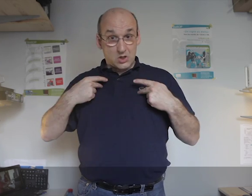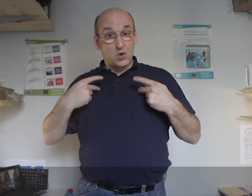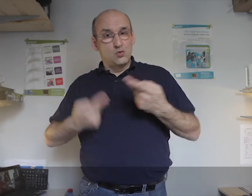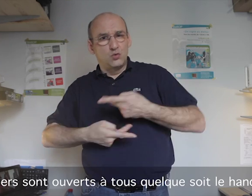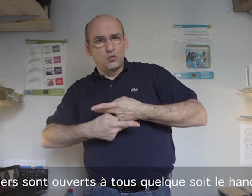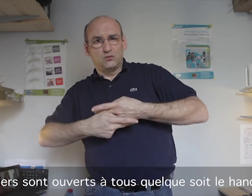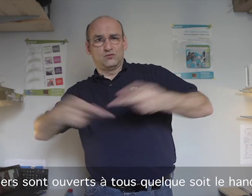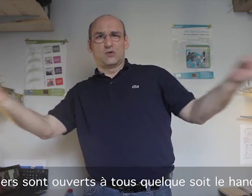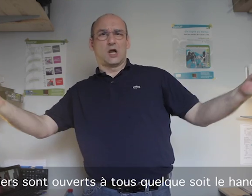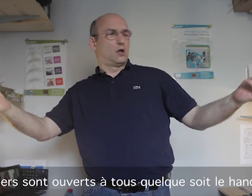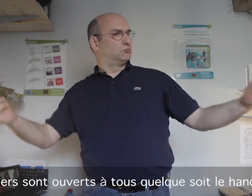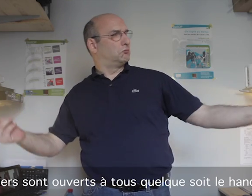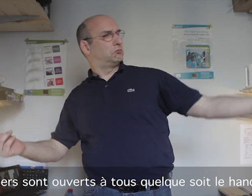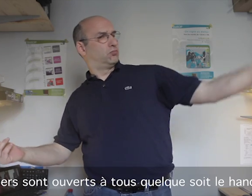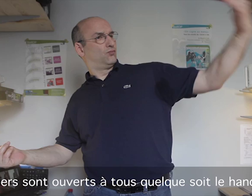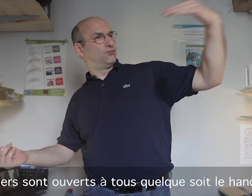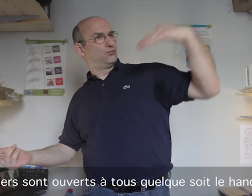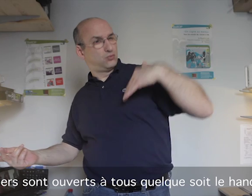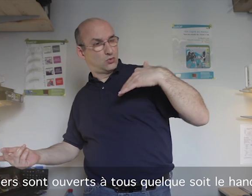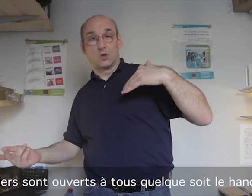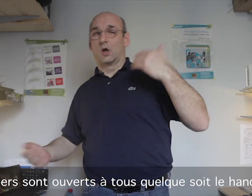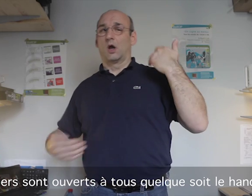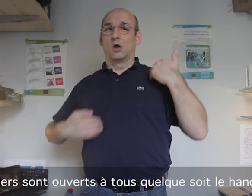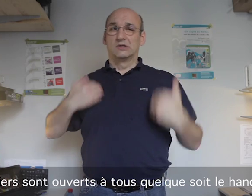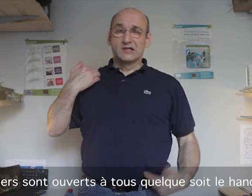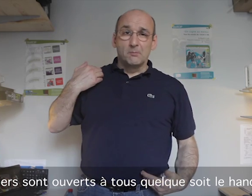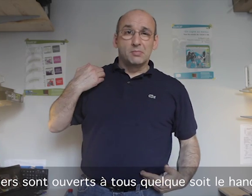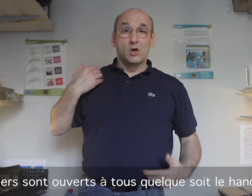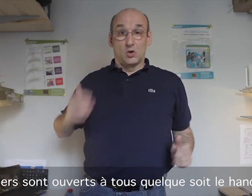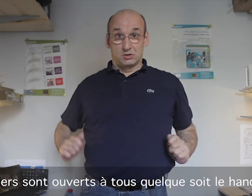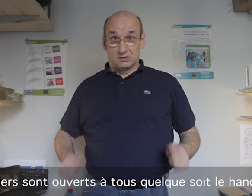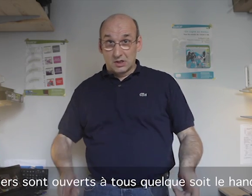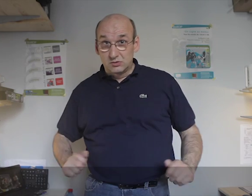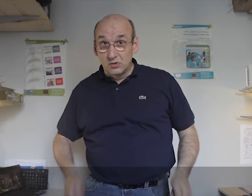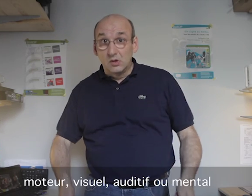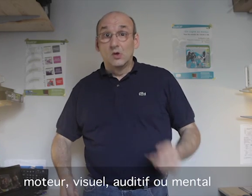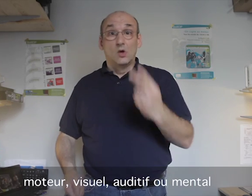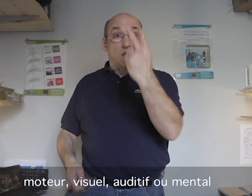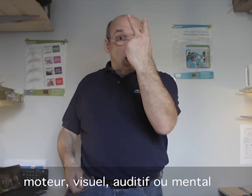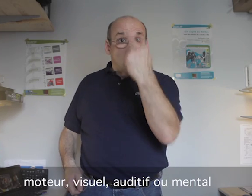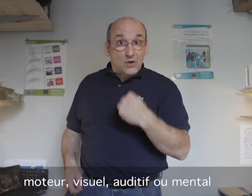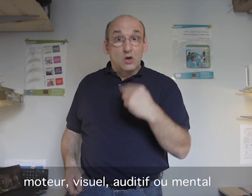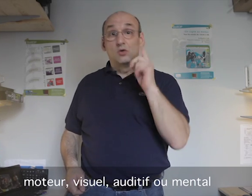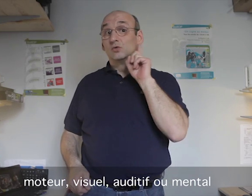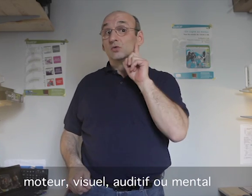Ces ateliers sont ouverts à tous quel que soit le handicap moteur, visuel,